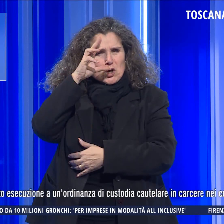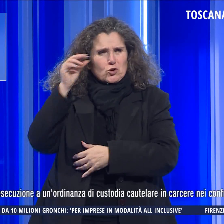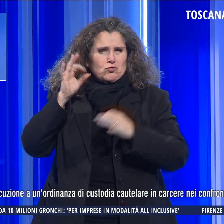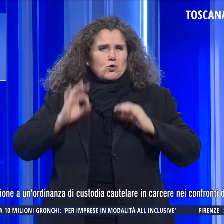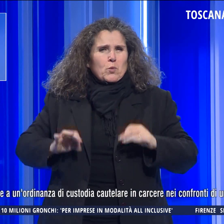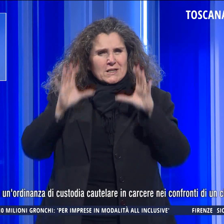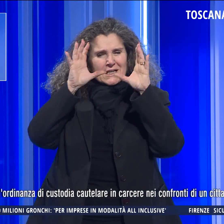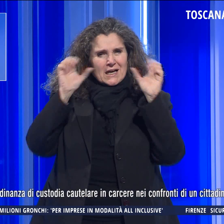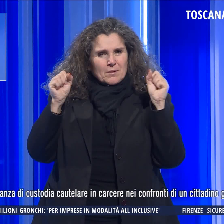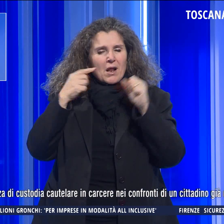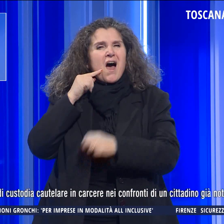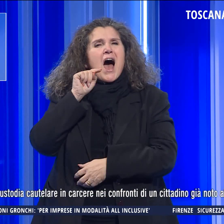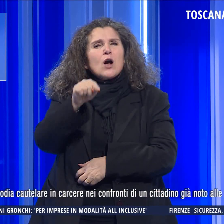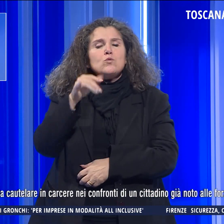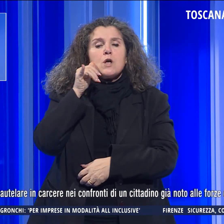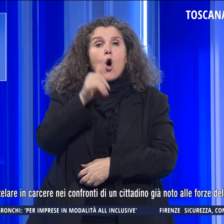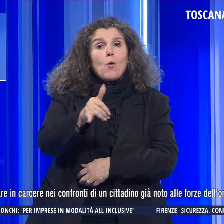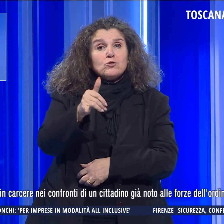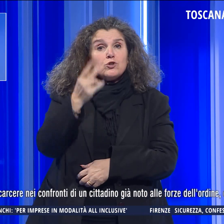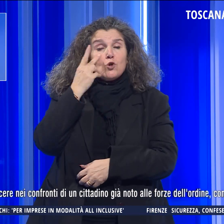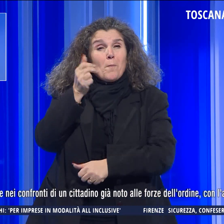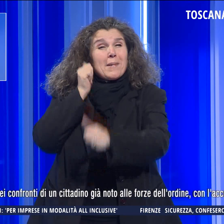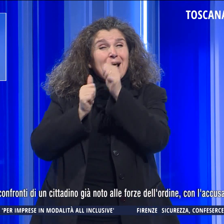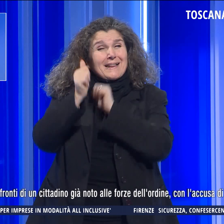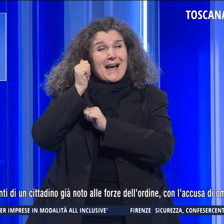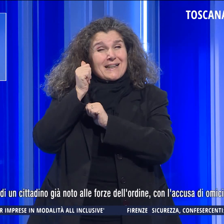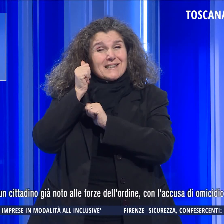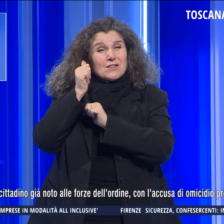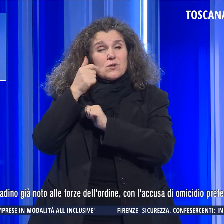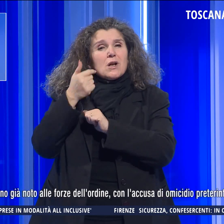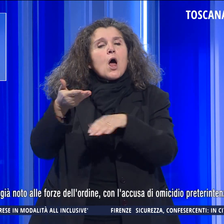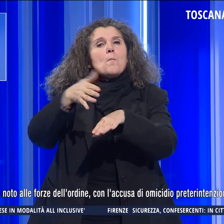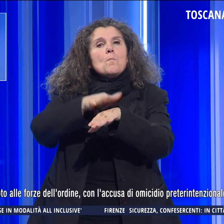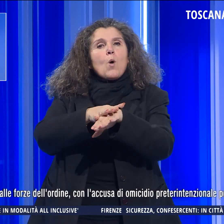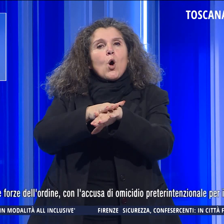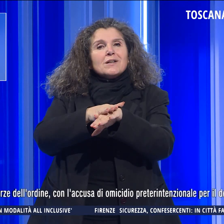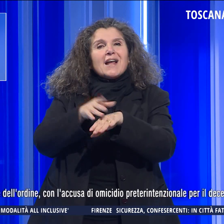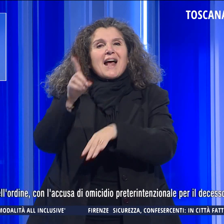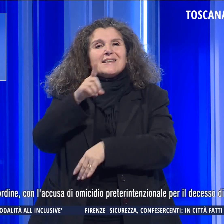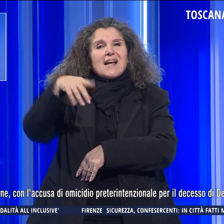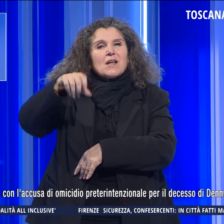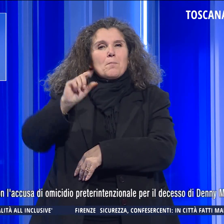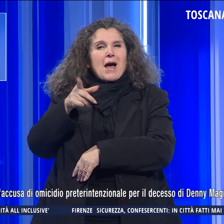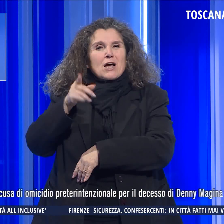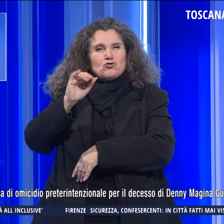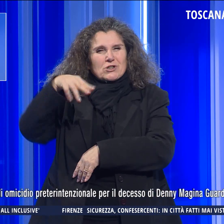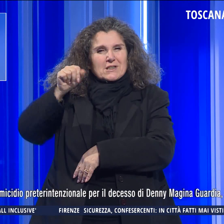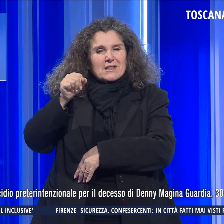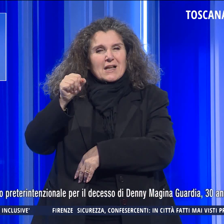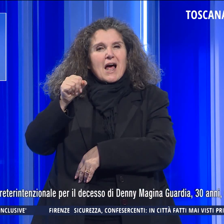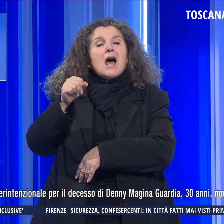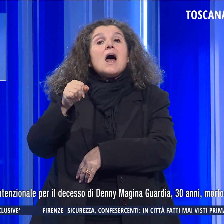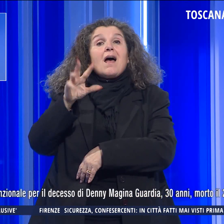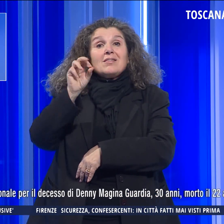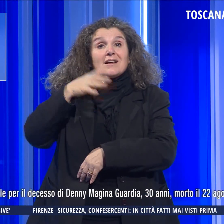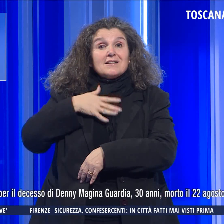dell'ordine con l'accusa di omicidio preterintenzionale per la morte di Danny Magina Guardia, 30 anni,